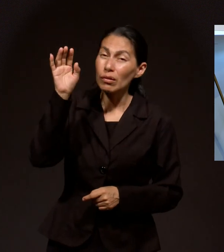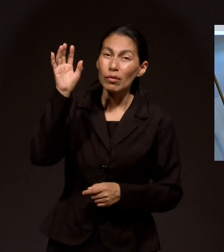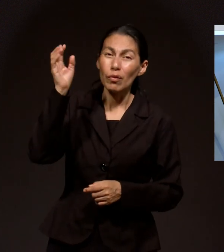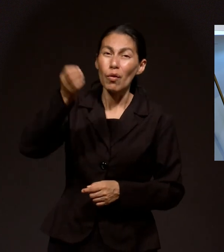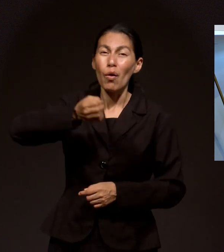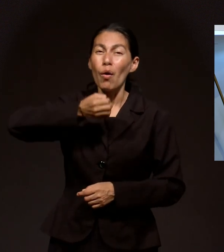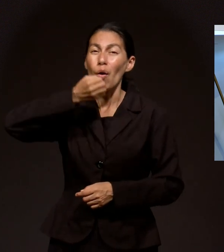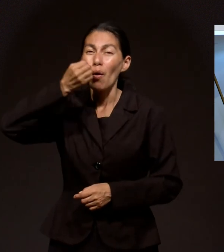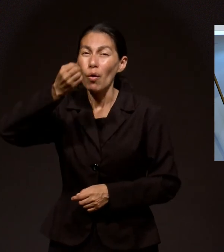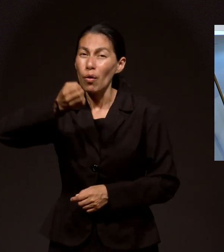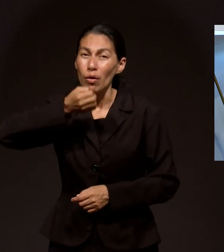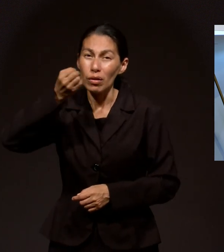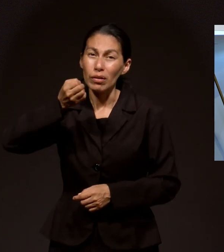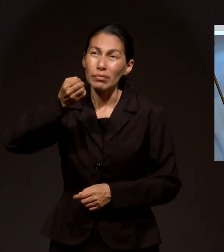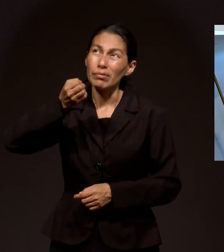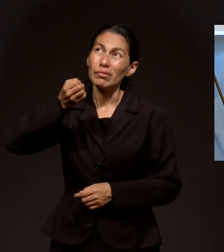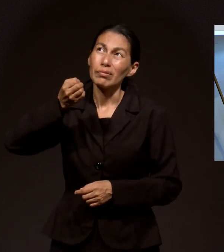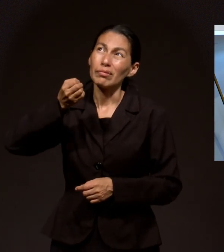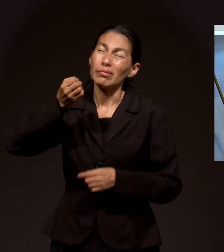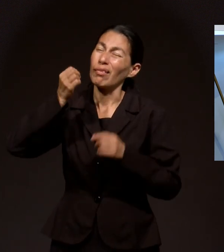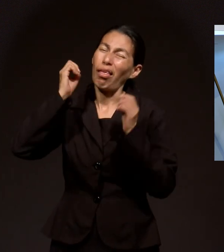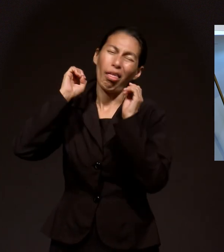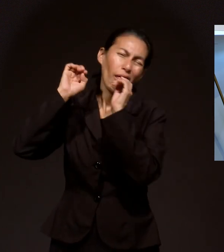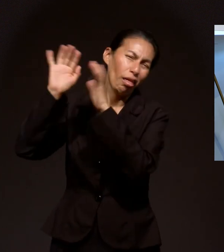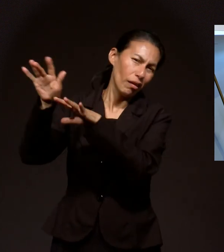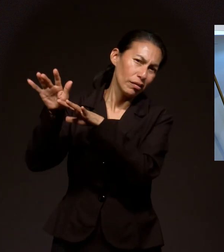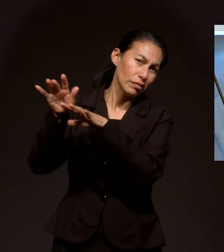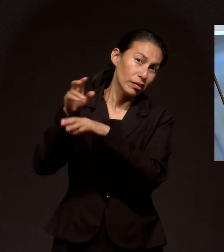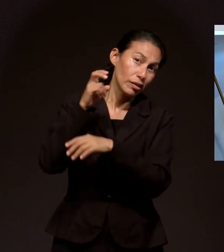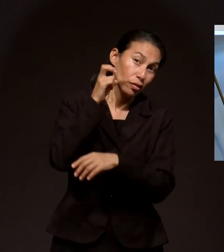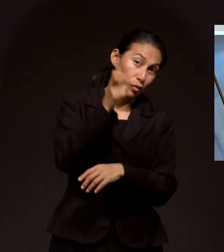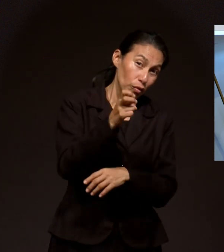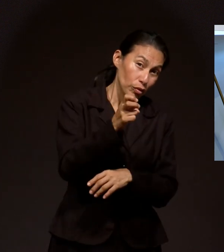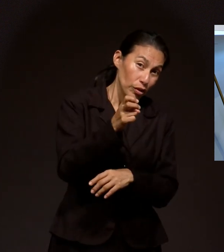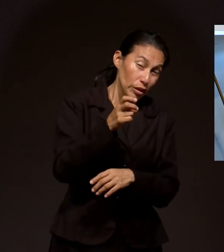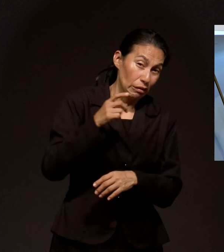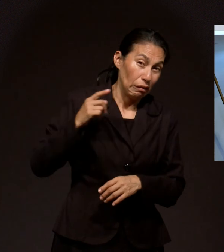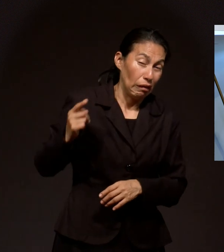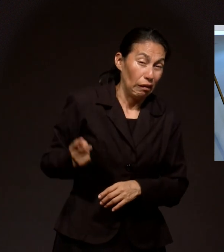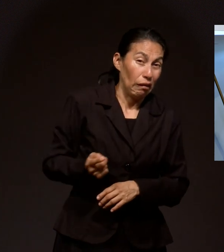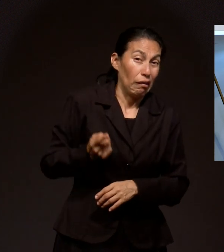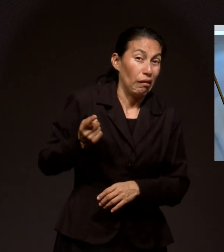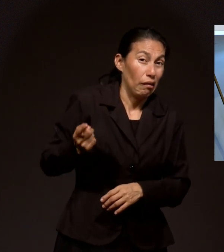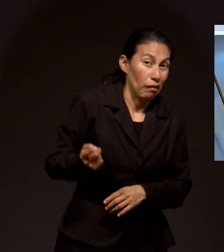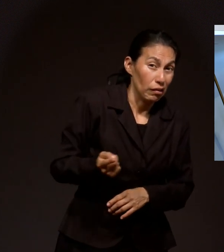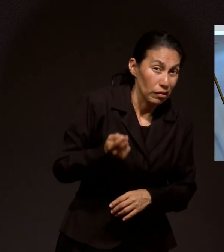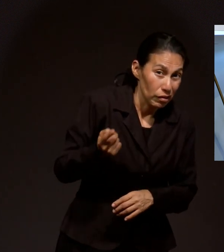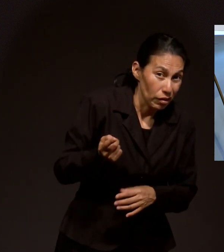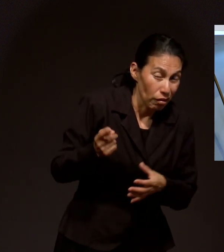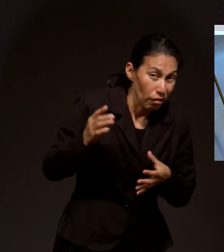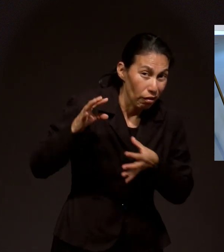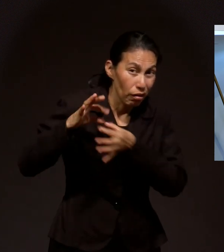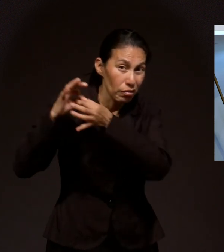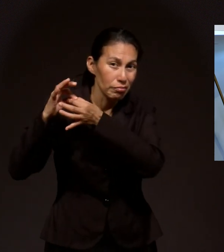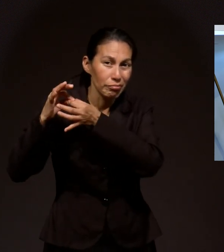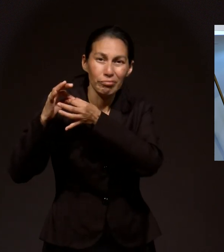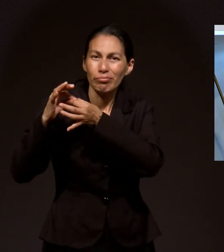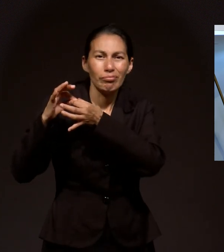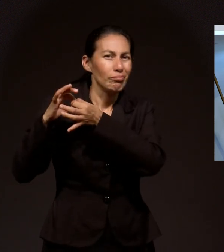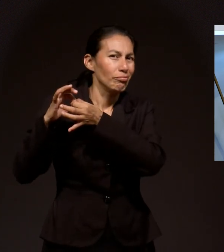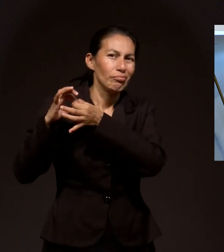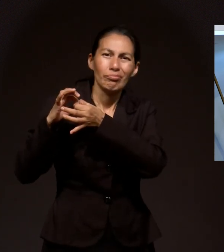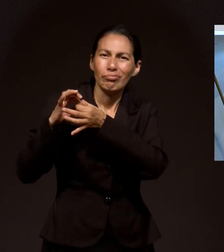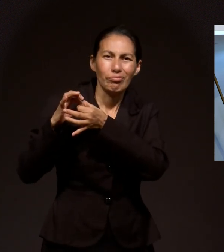Estarás perdiendo Toda la eternidad Estarás perdiendo Mucho